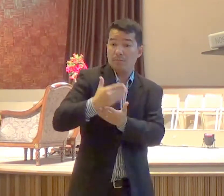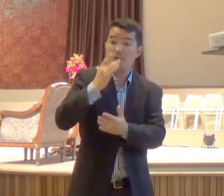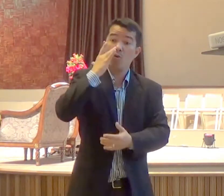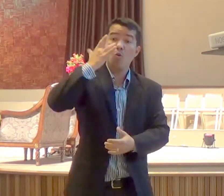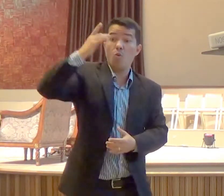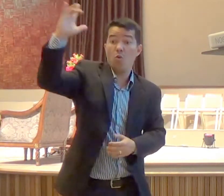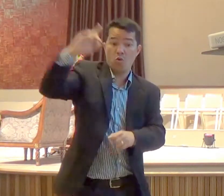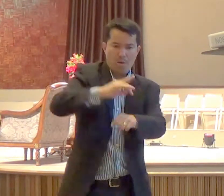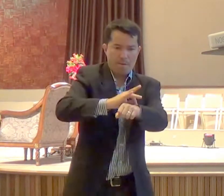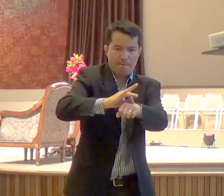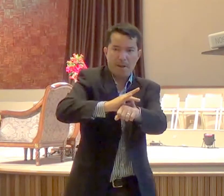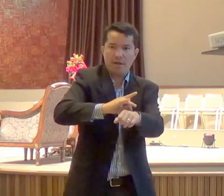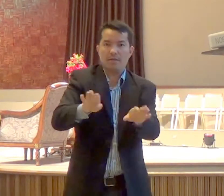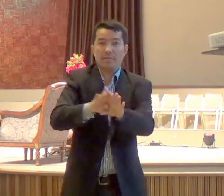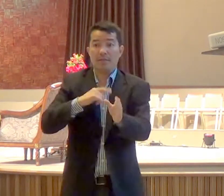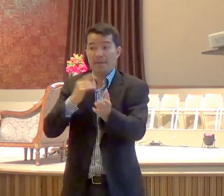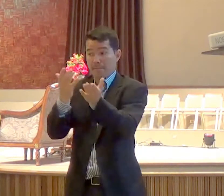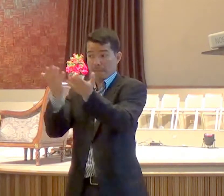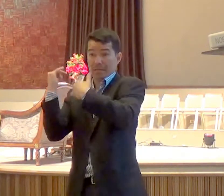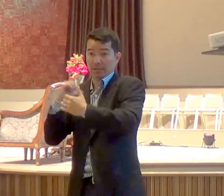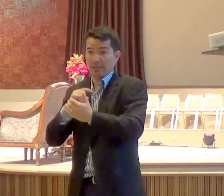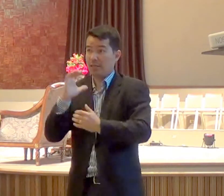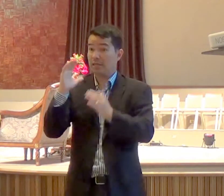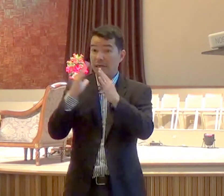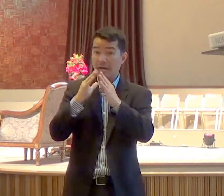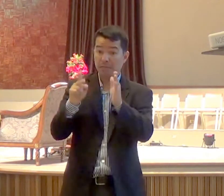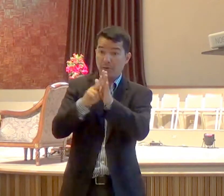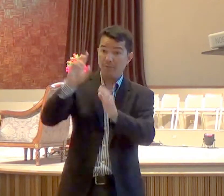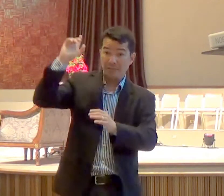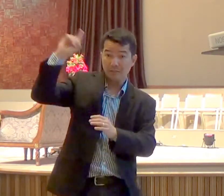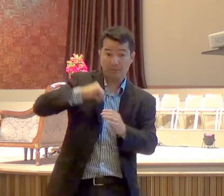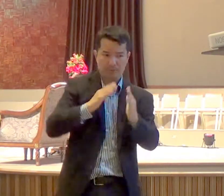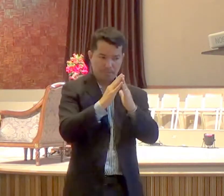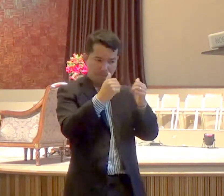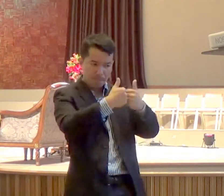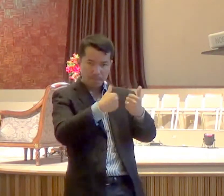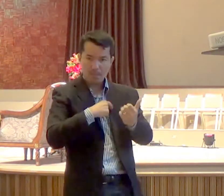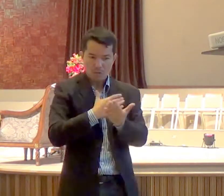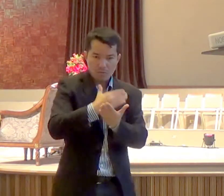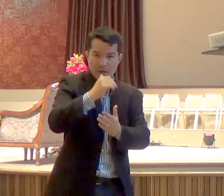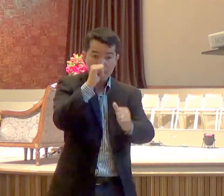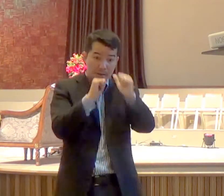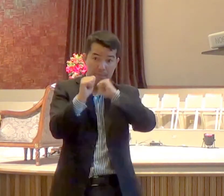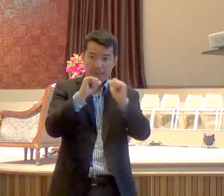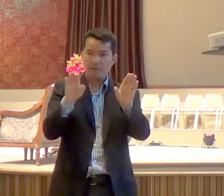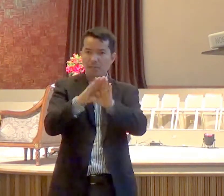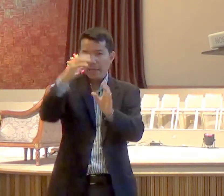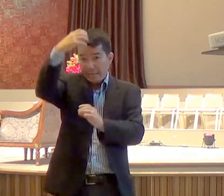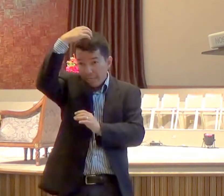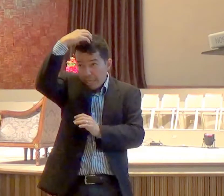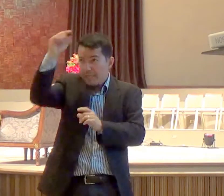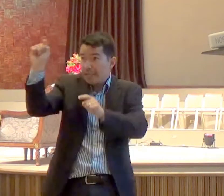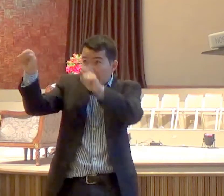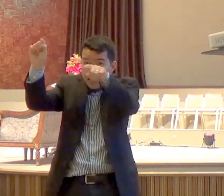tirados, do templo, da casa de Deus, que estava em Jerusalém, e beberam neles, o rei, e os seus grandes, as suas mulheres, e